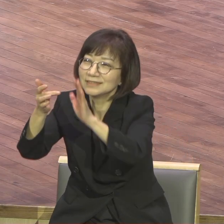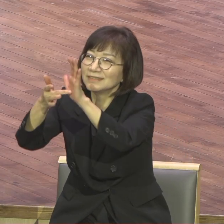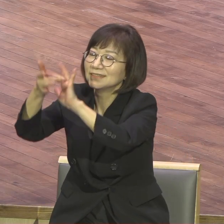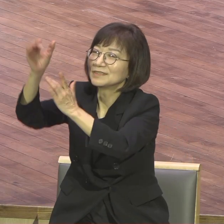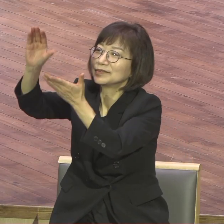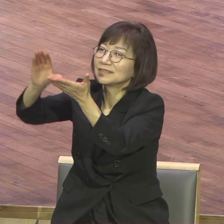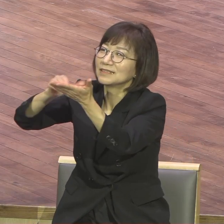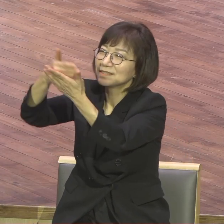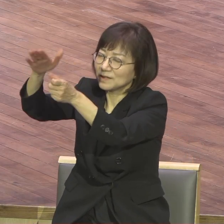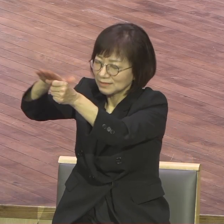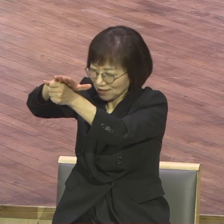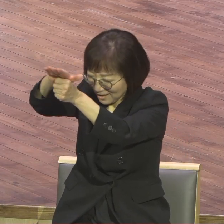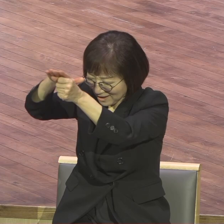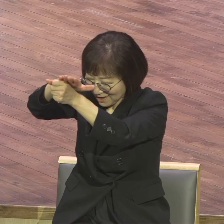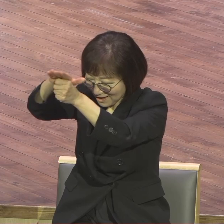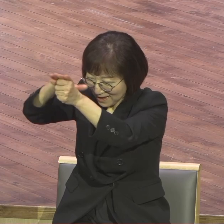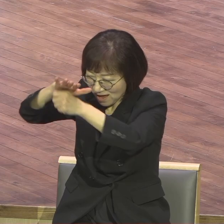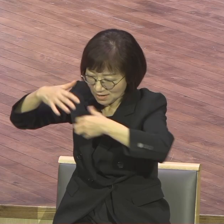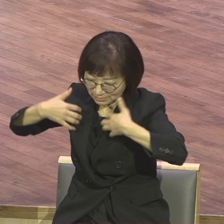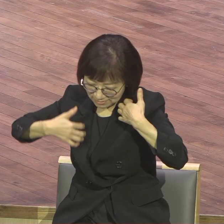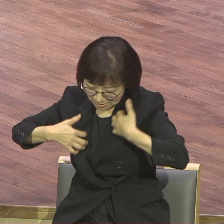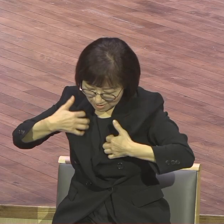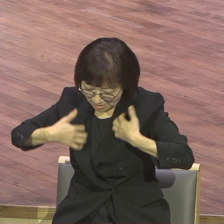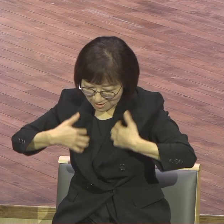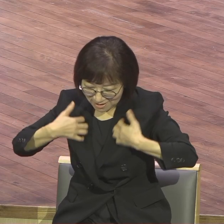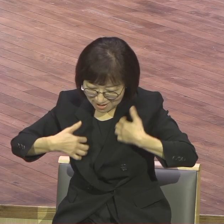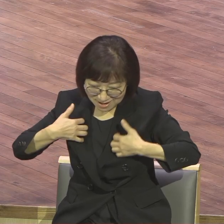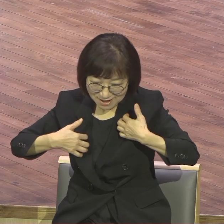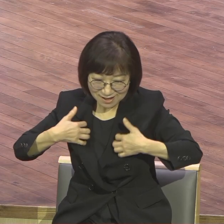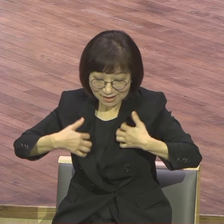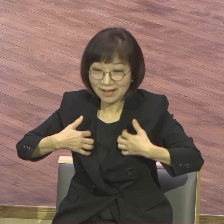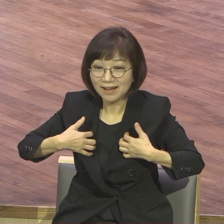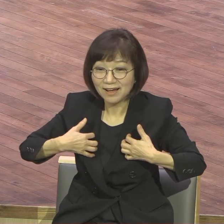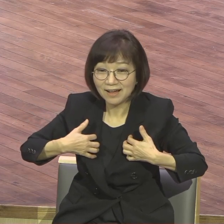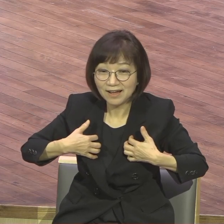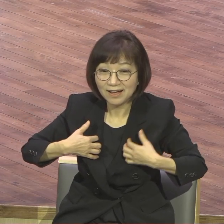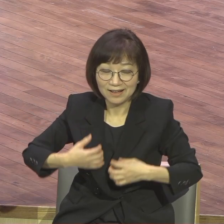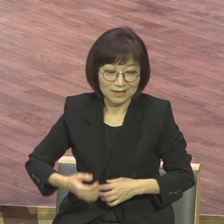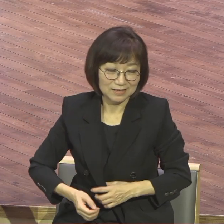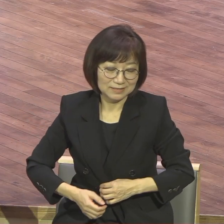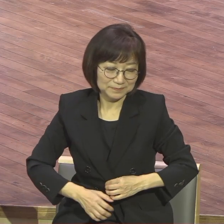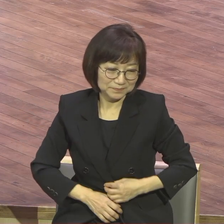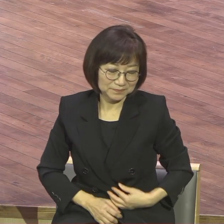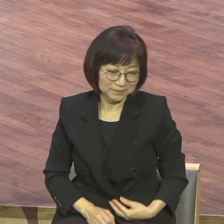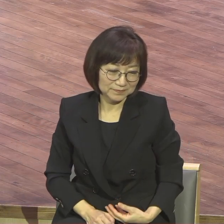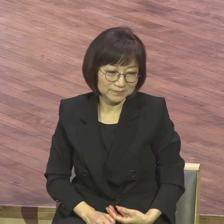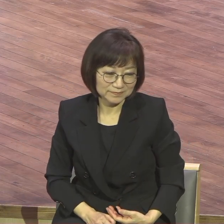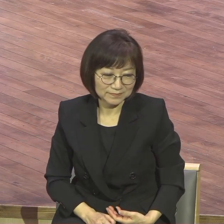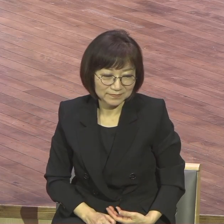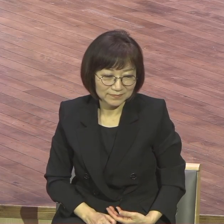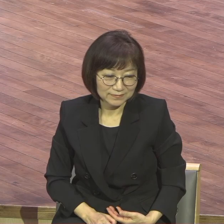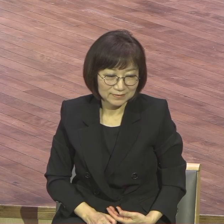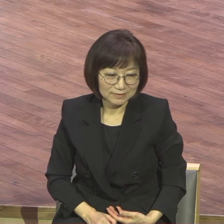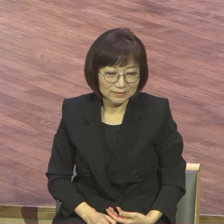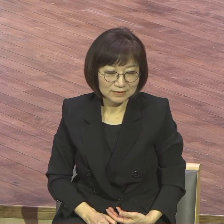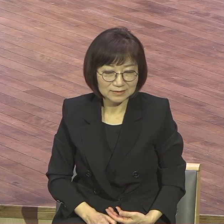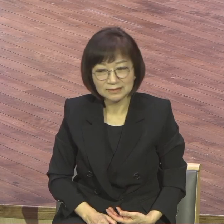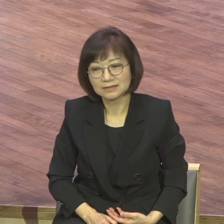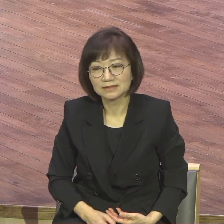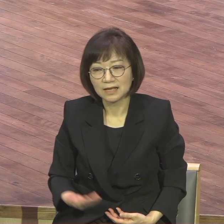즐거워하며 기뻐하며 장차 영화로운